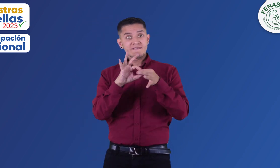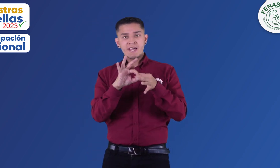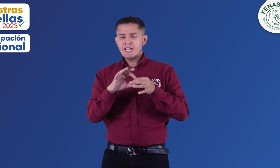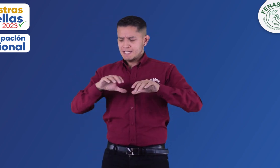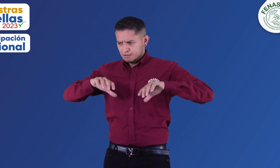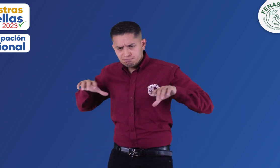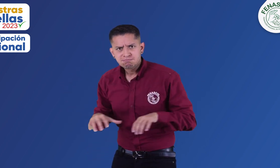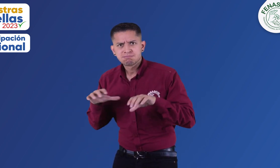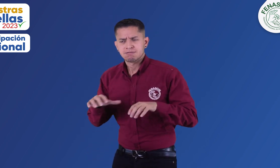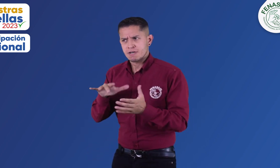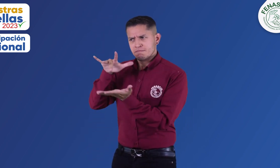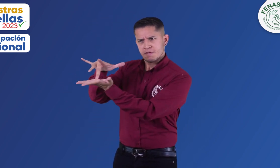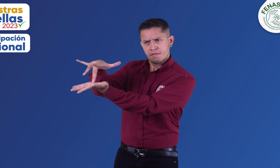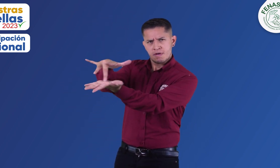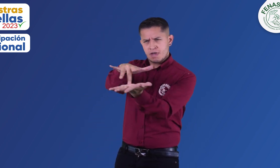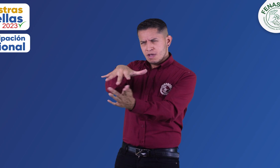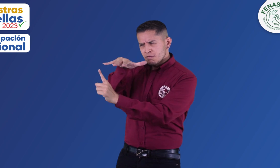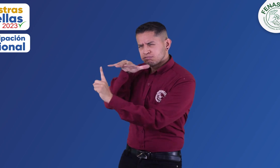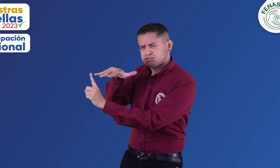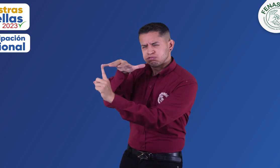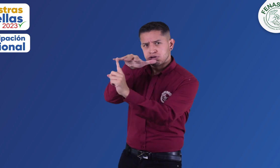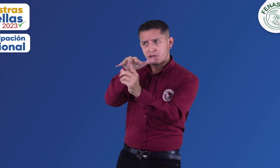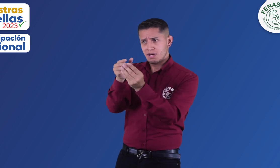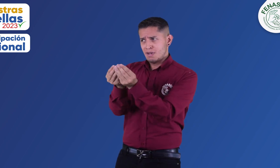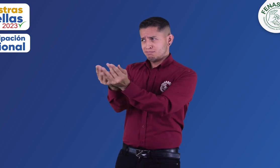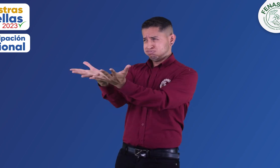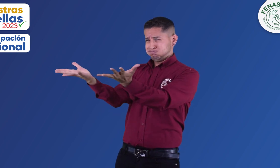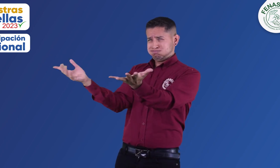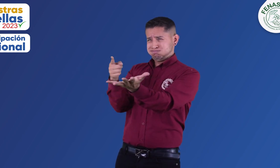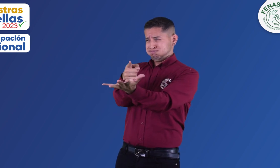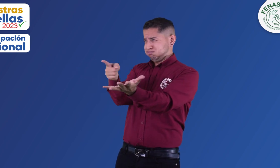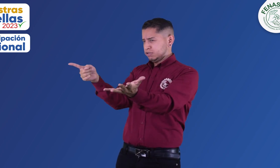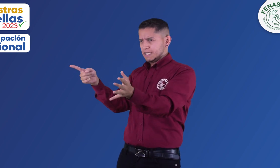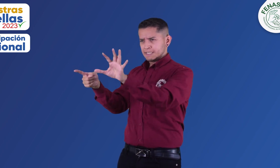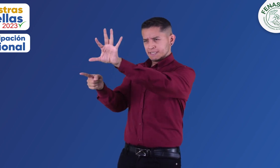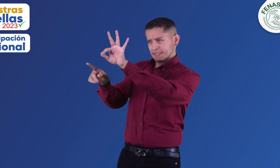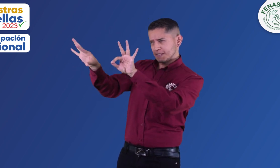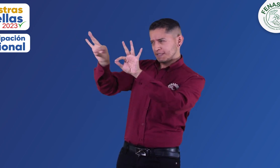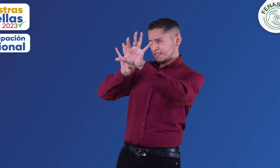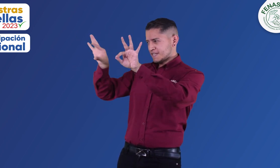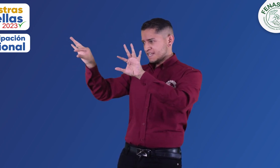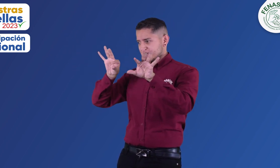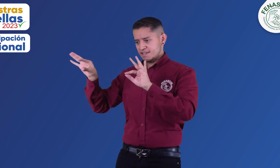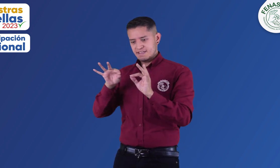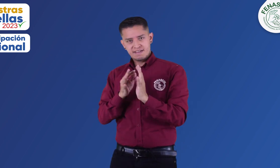dentro de las tantas acciones que se hicieron en torno a este tema, vamos a contarles algunas.